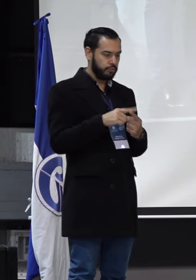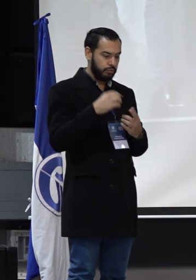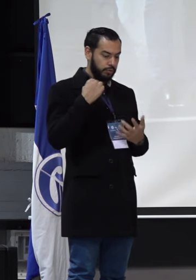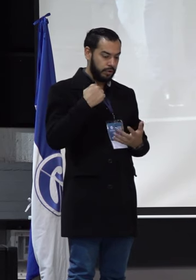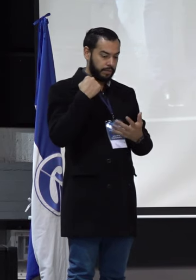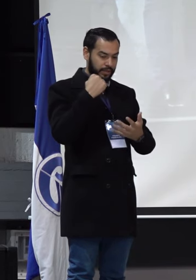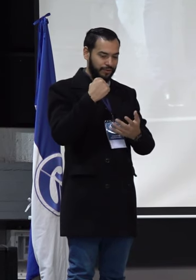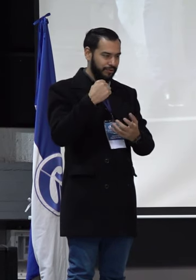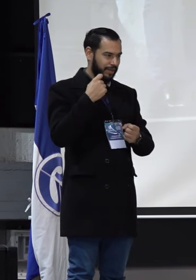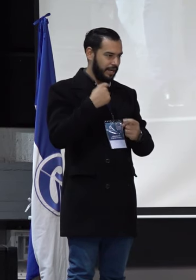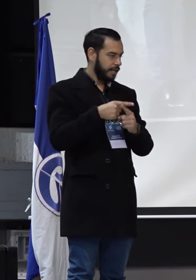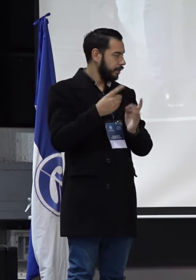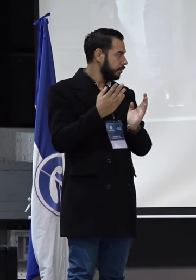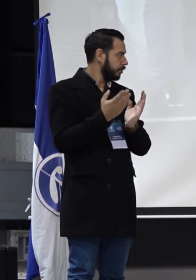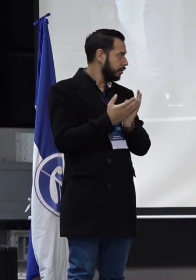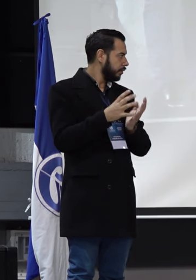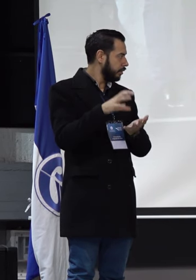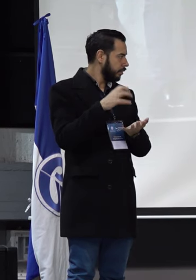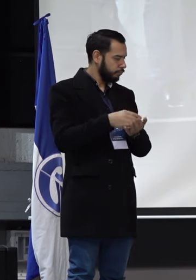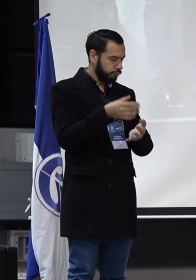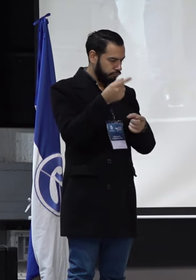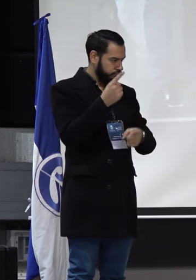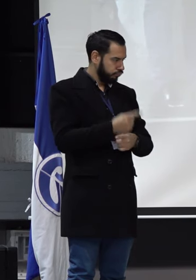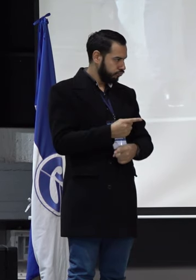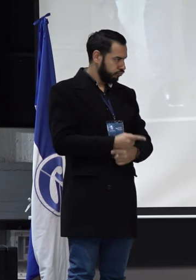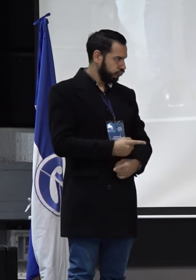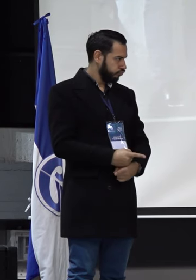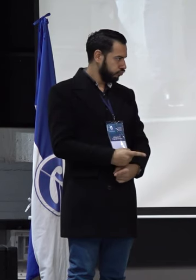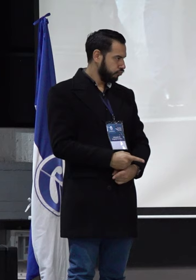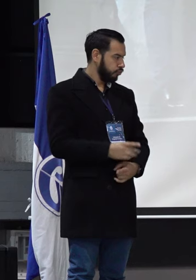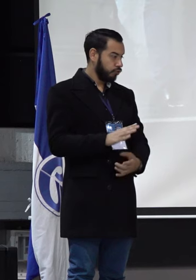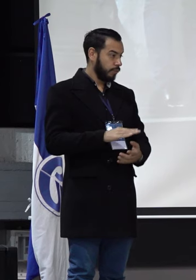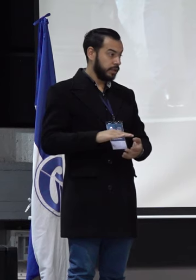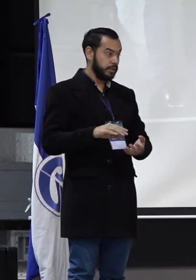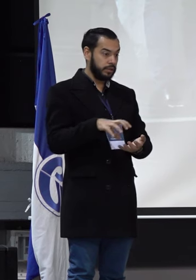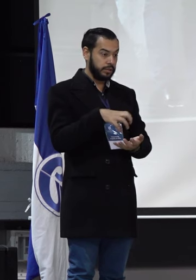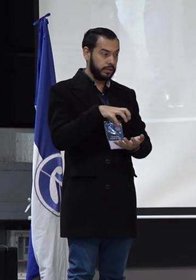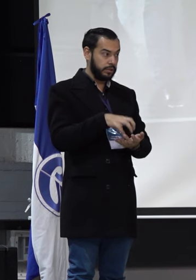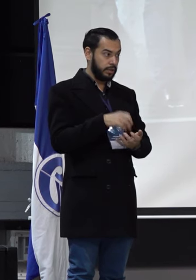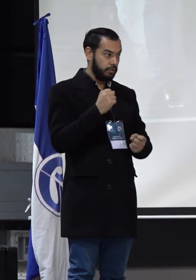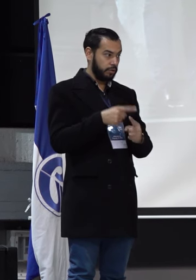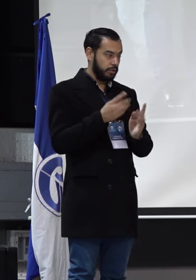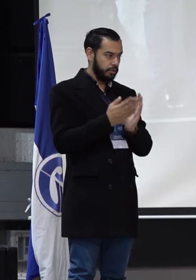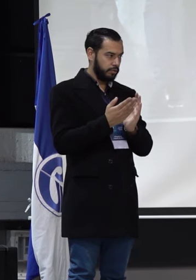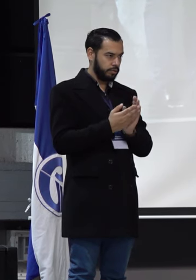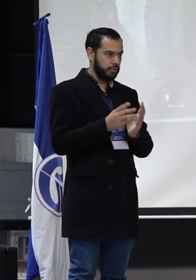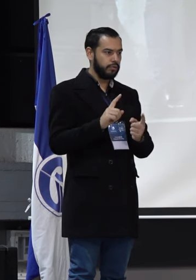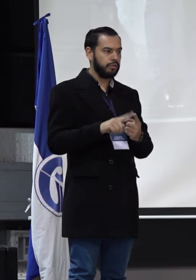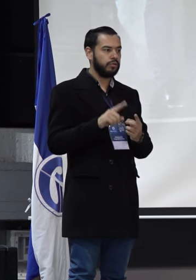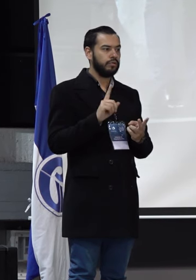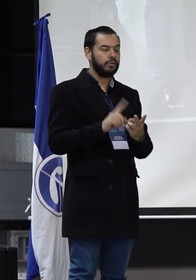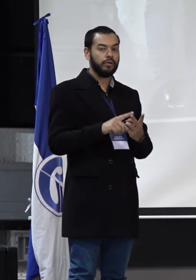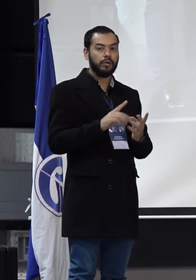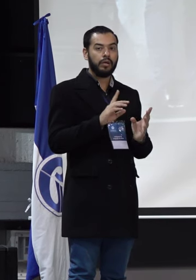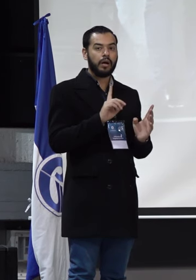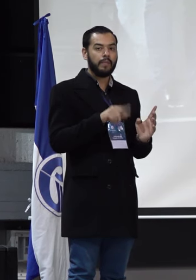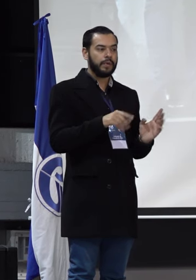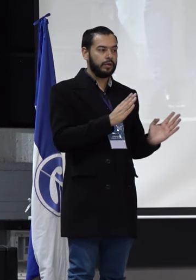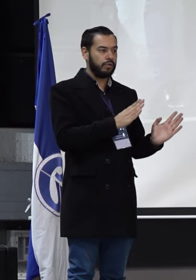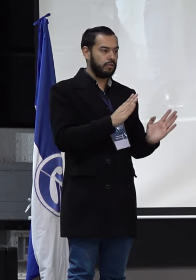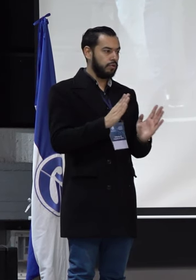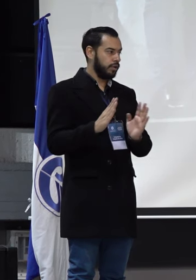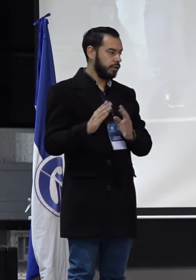del centro de egresados sean efectivas, no solamente para el centro de egresados, sino para la organización de todos los